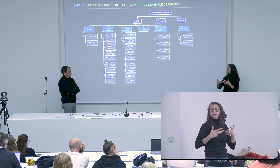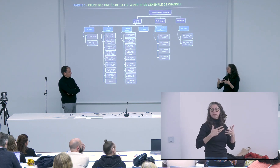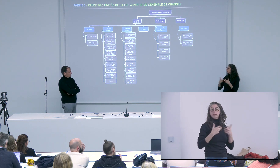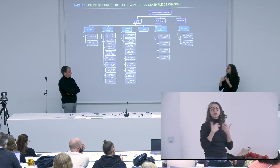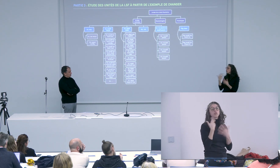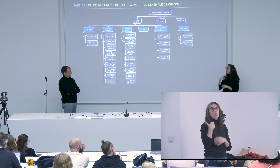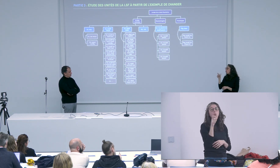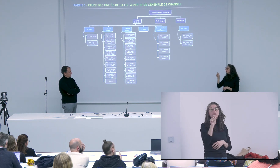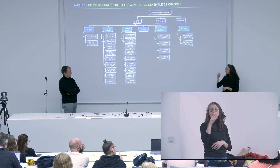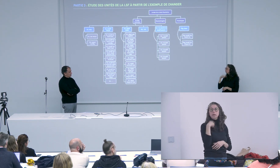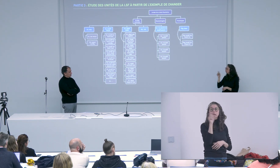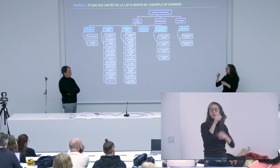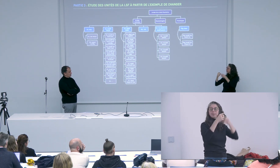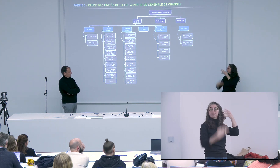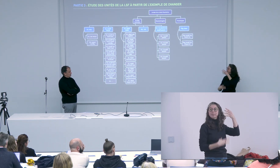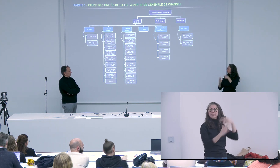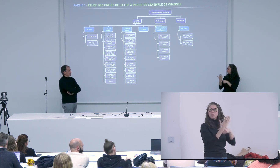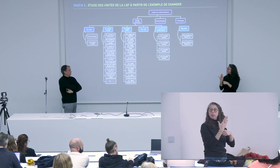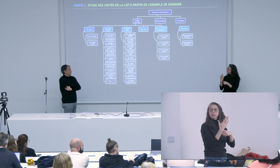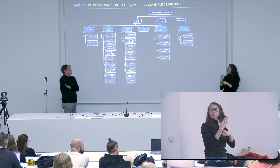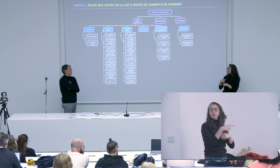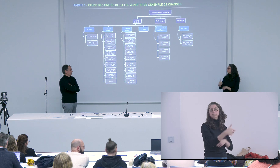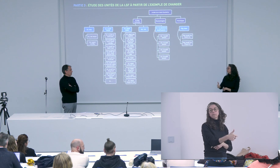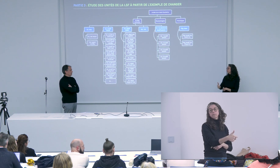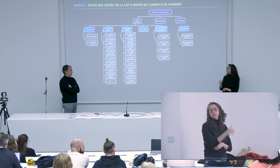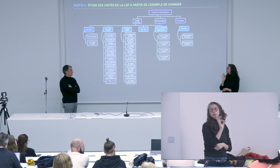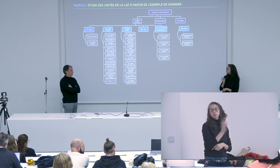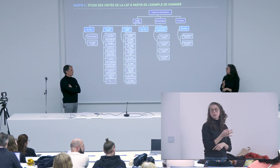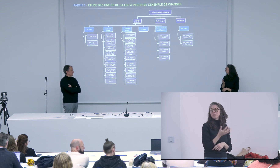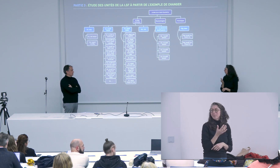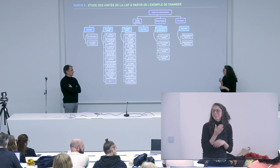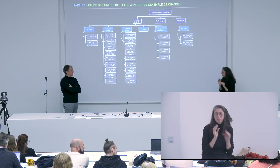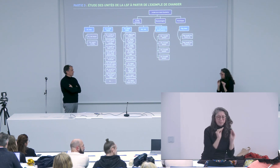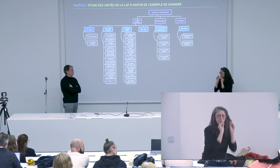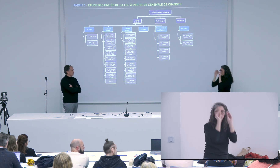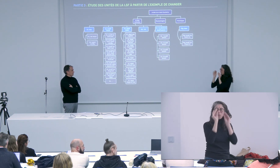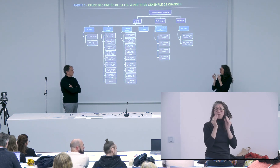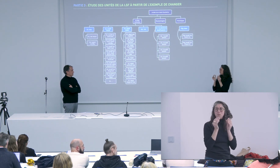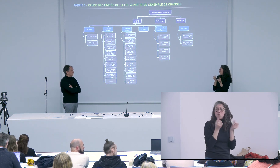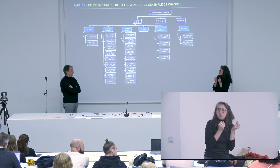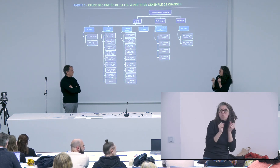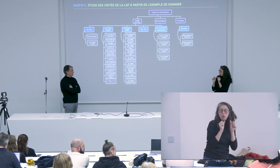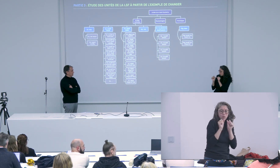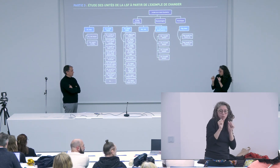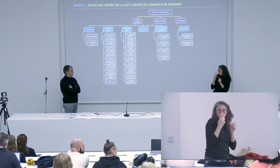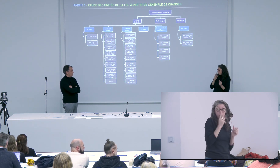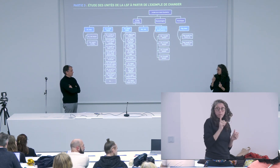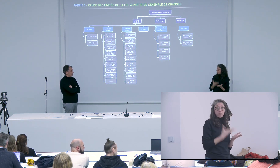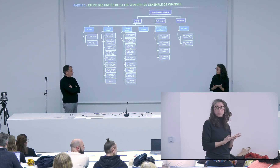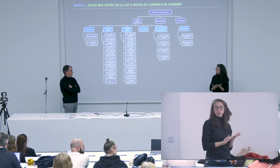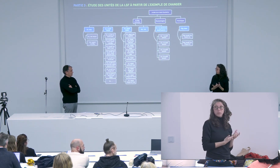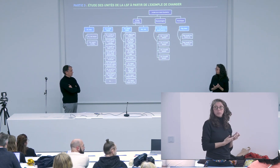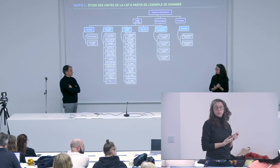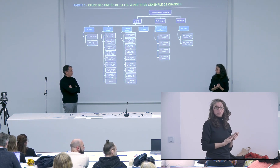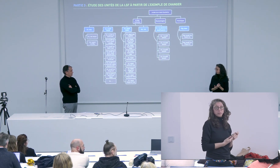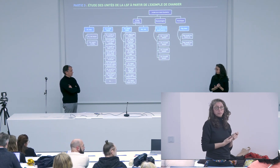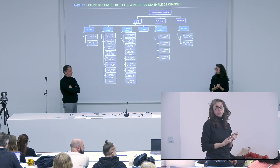ce que je trouve très bien c'est les statistiques qu'il produit on cherche un mot clé et on a tout un ensemble de statistiques donc effectivement ça c'est très bien mais par rapport